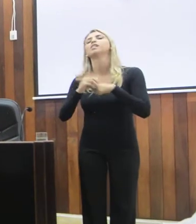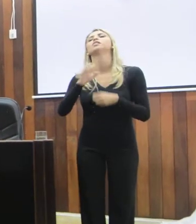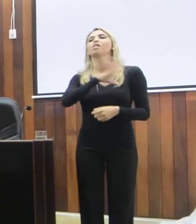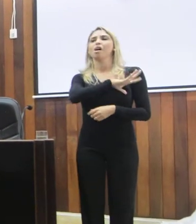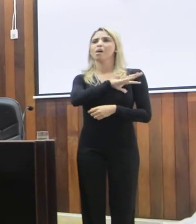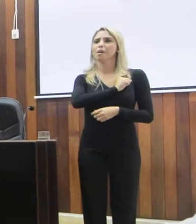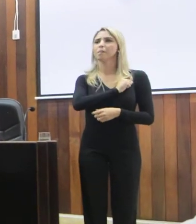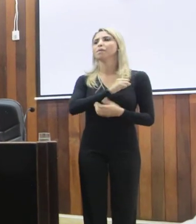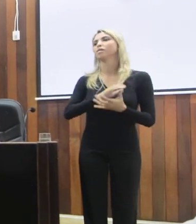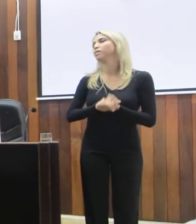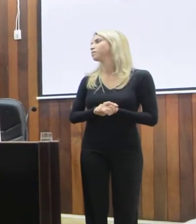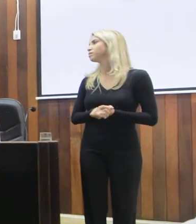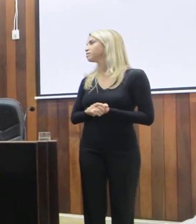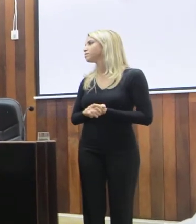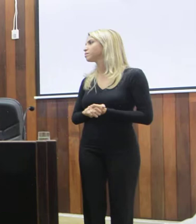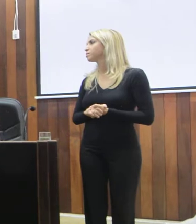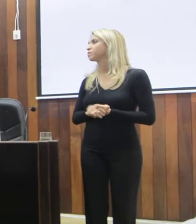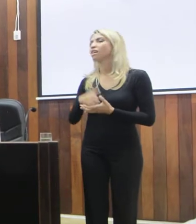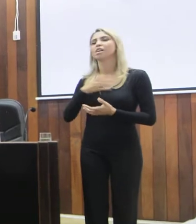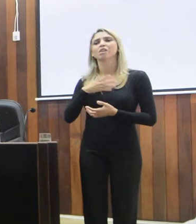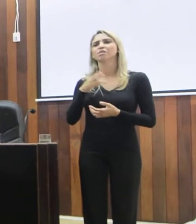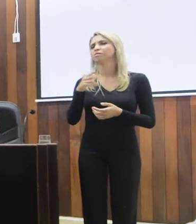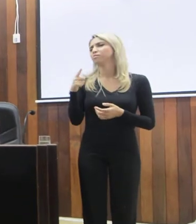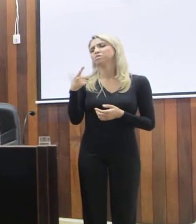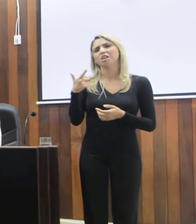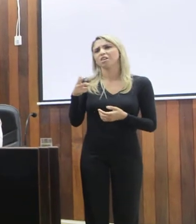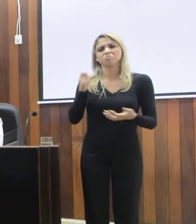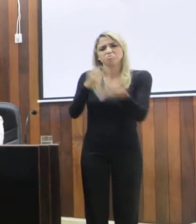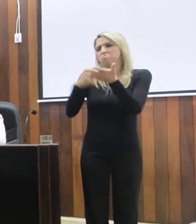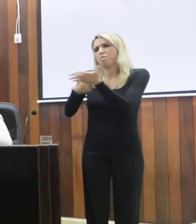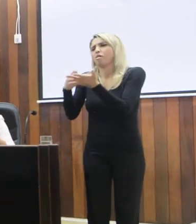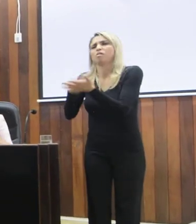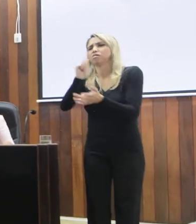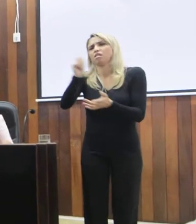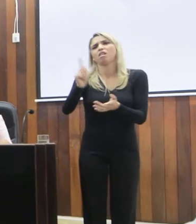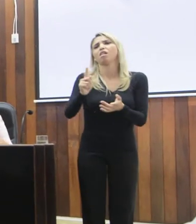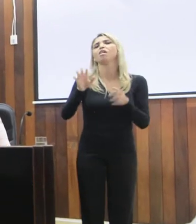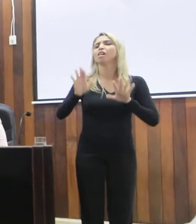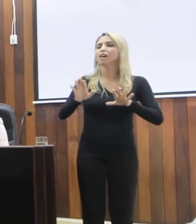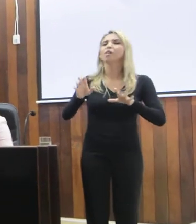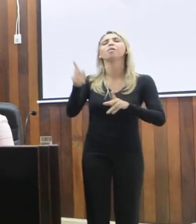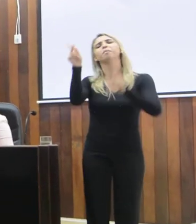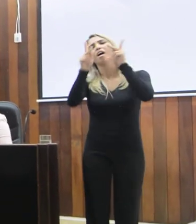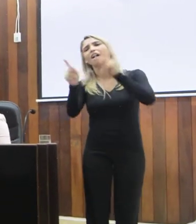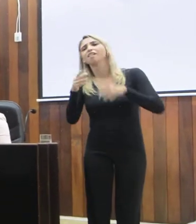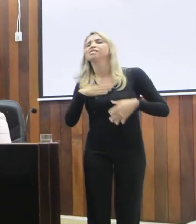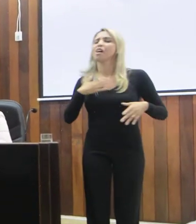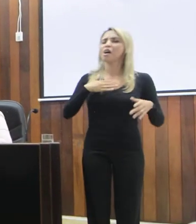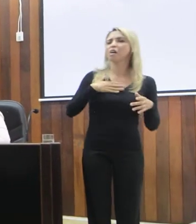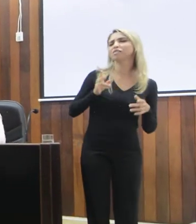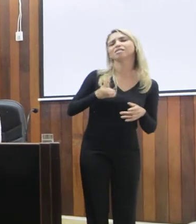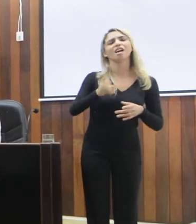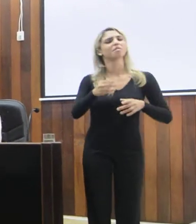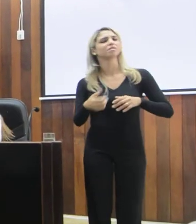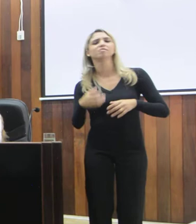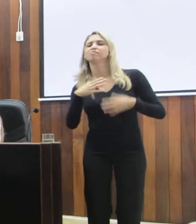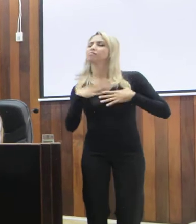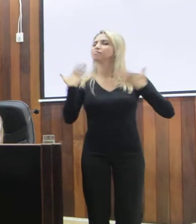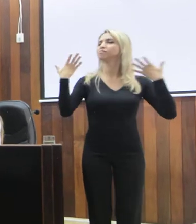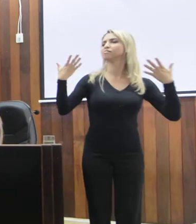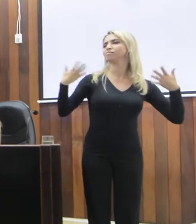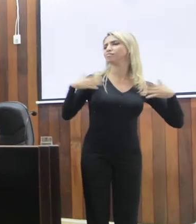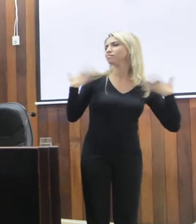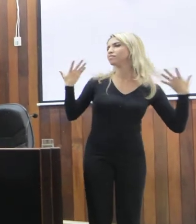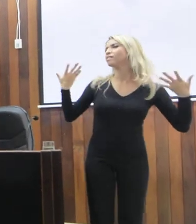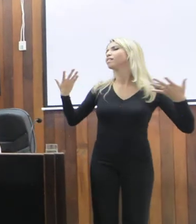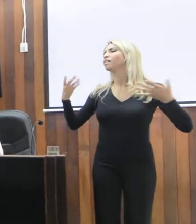muita... Eu sou pouco de dar bronca, eu sou mais classificador, sou mais esportista mesmo, as pessoas falam rapaz, você é de cabeça